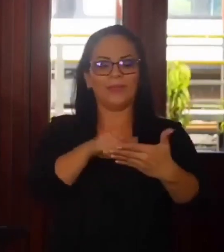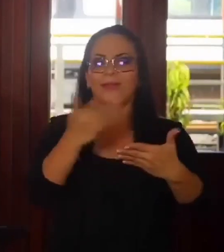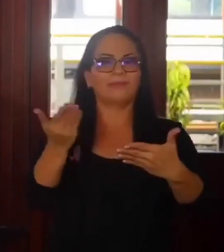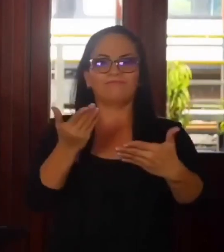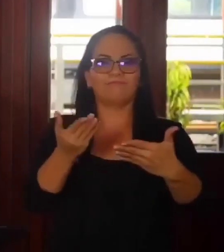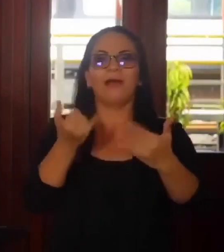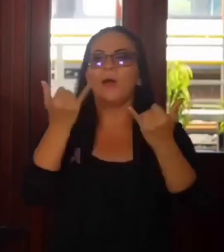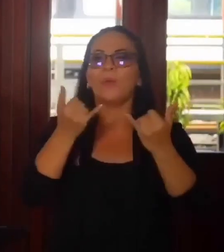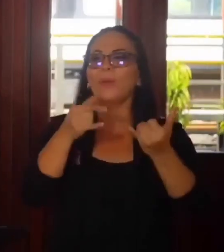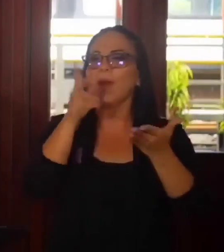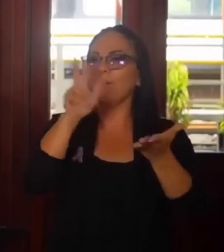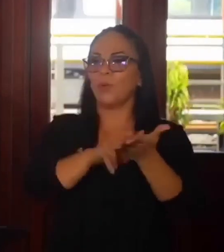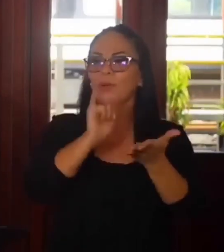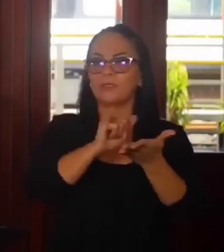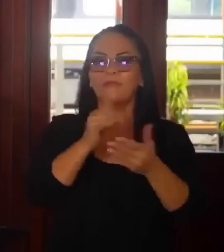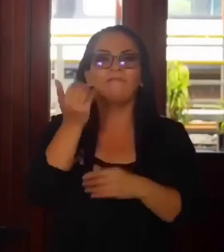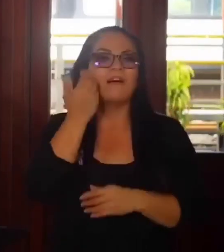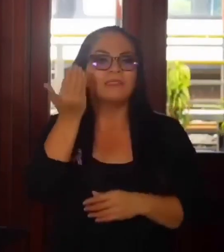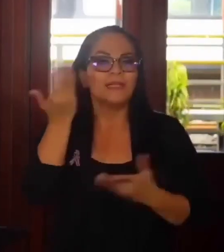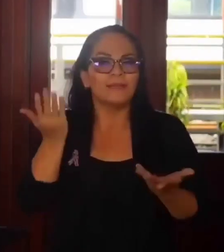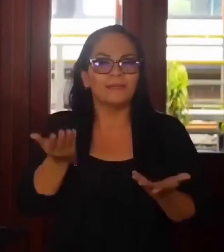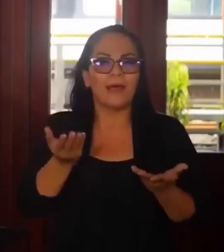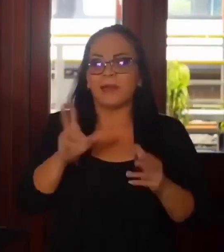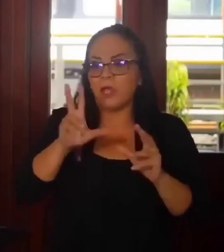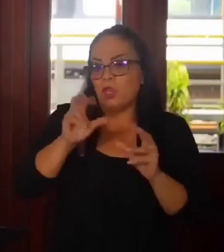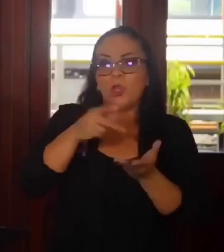facilitar la evasión fiscal,